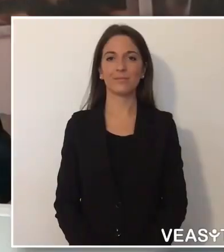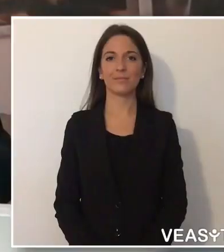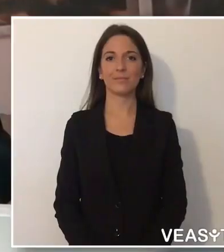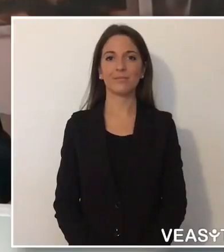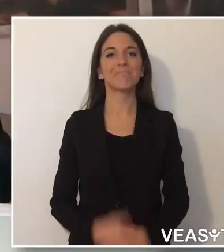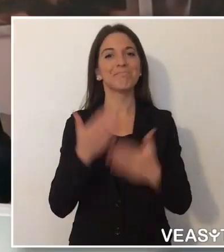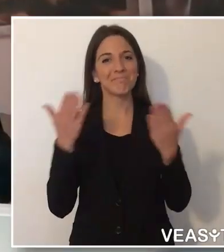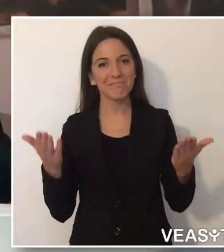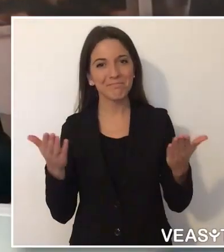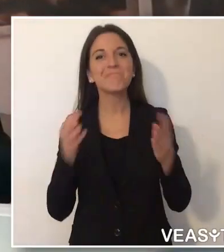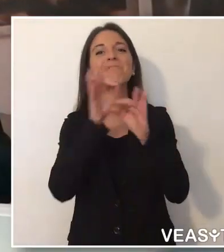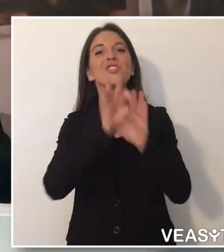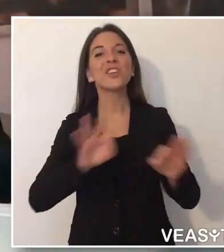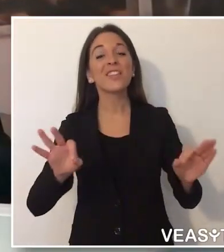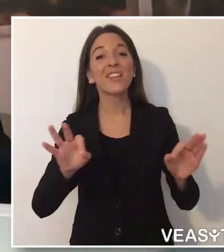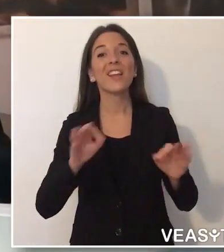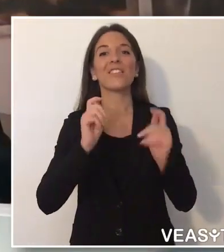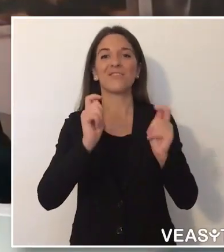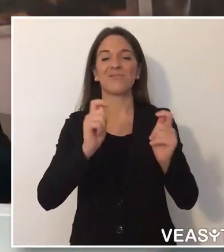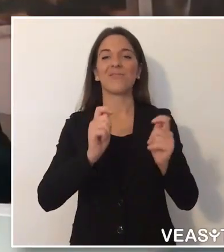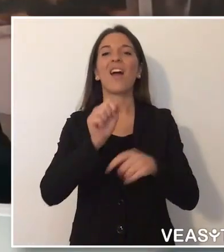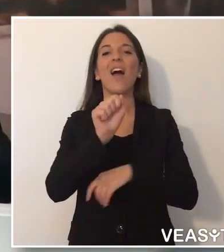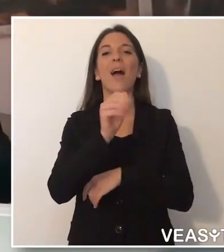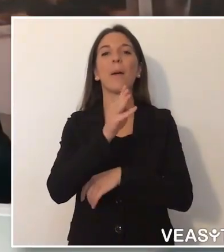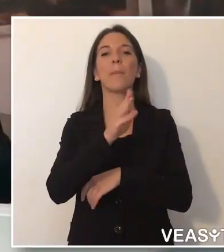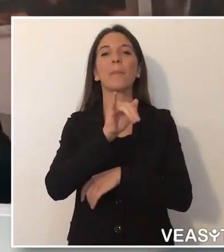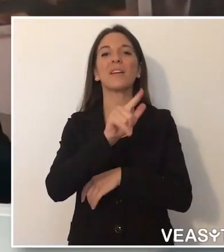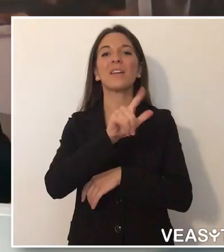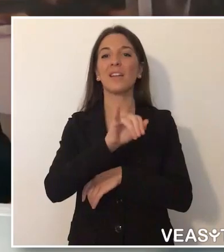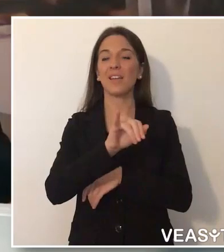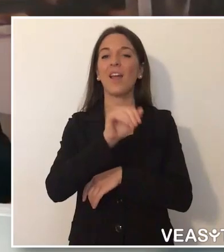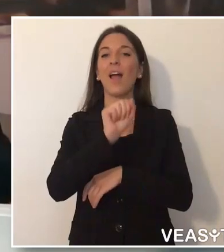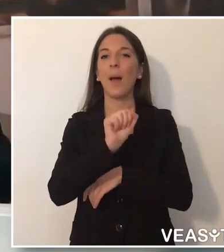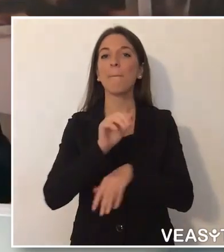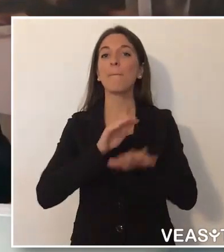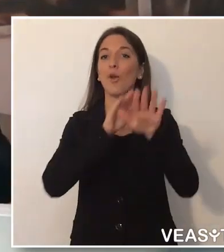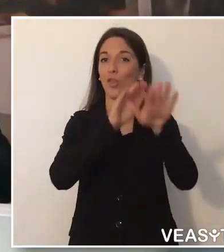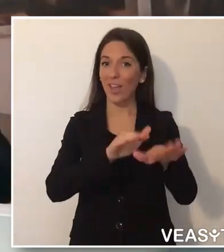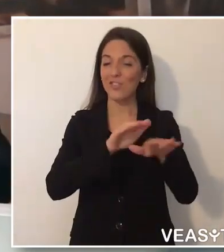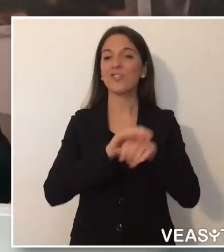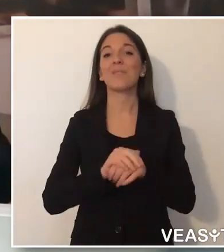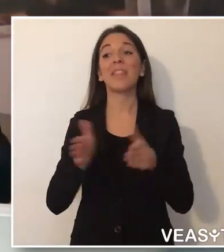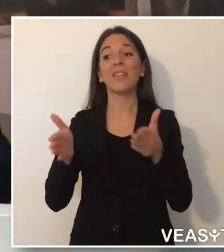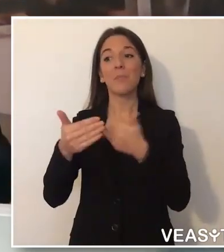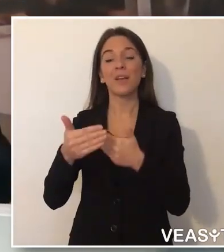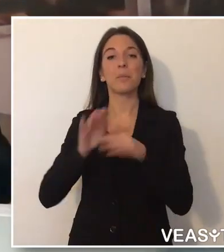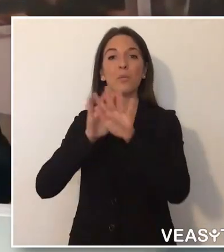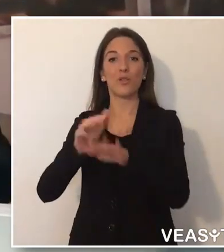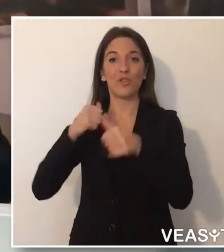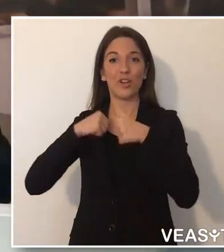Egregia Redazione Abili a Proteggere, Egregio Dipartimento della Protezione Civile, Egregia Presidenza del